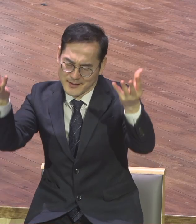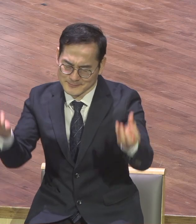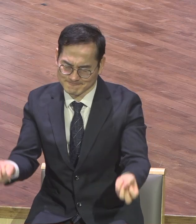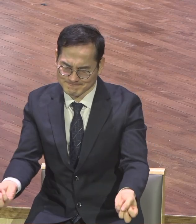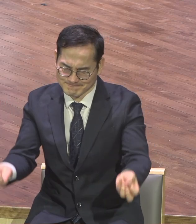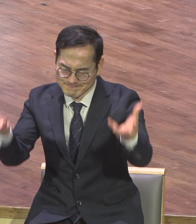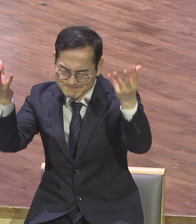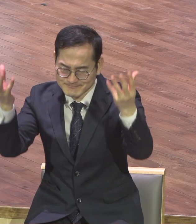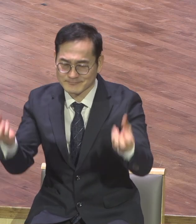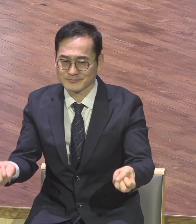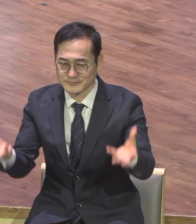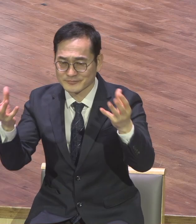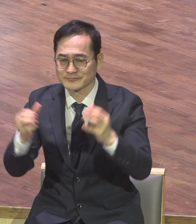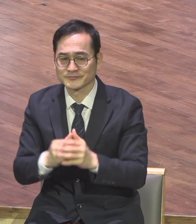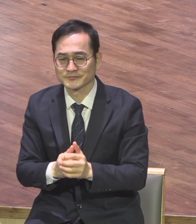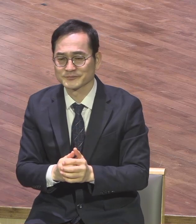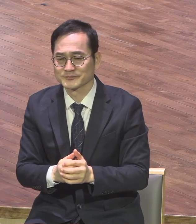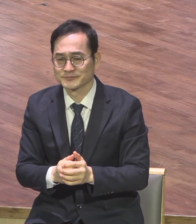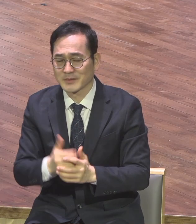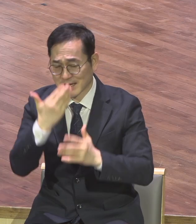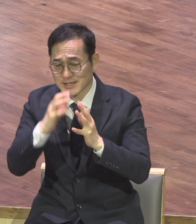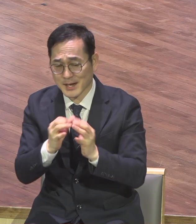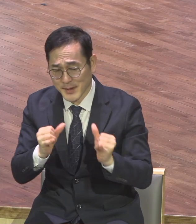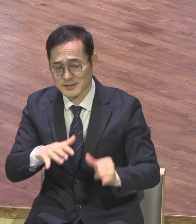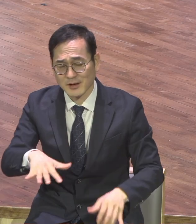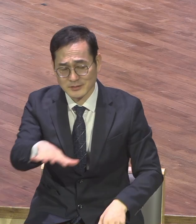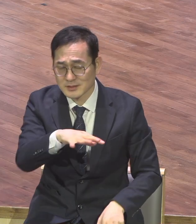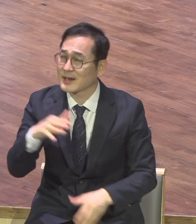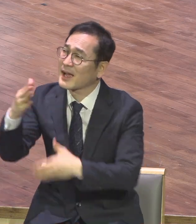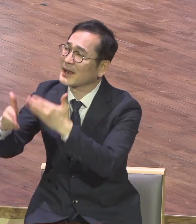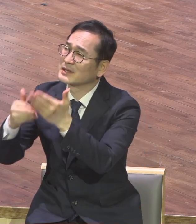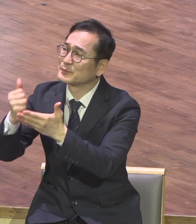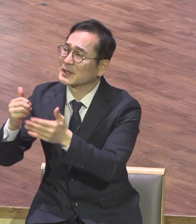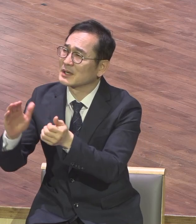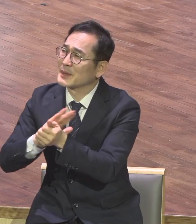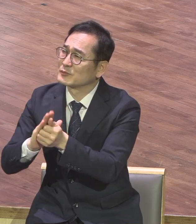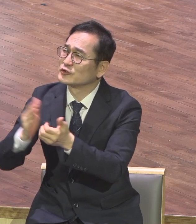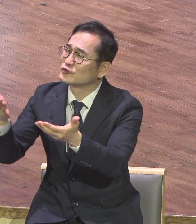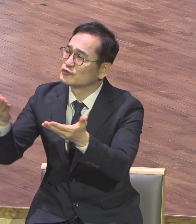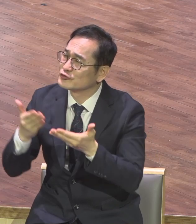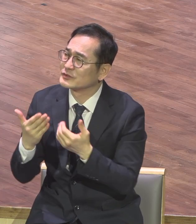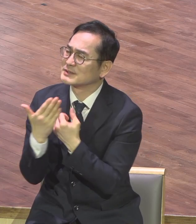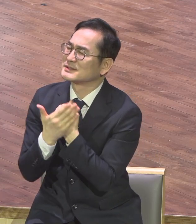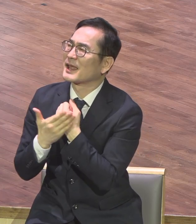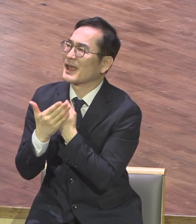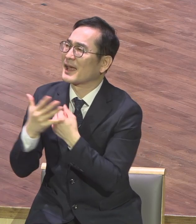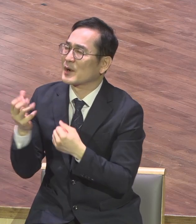백성이 하나님께서 베푸신 이 모든 은혜로 기뻐하면서